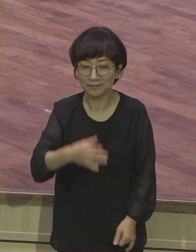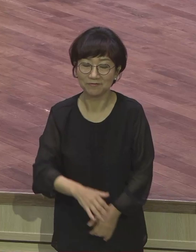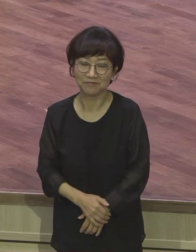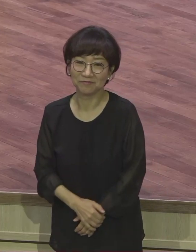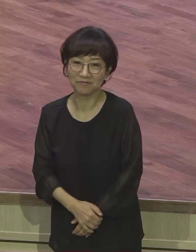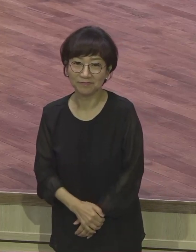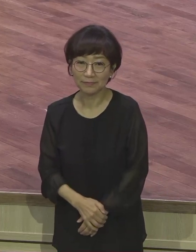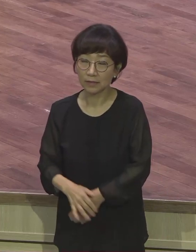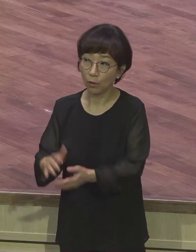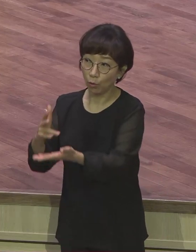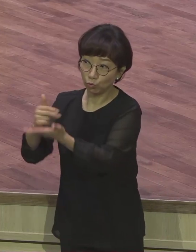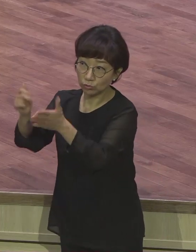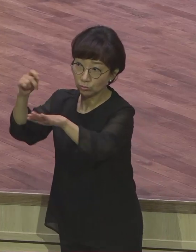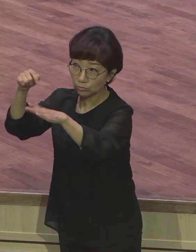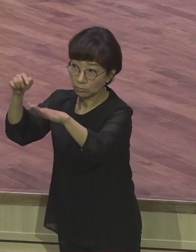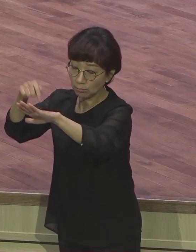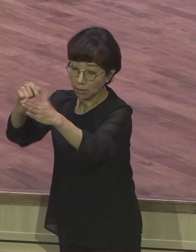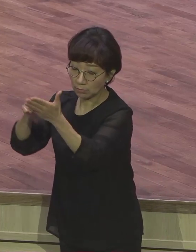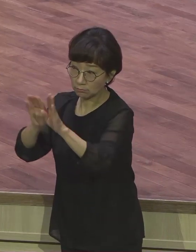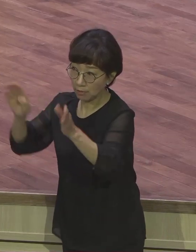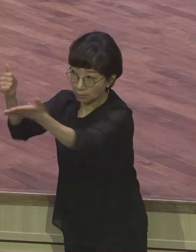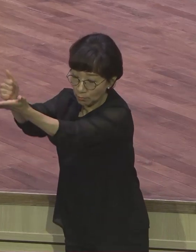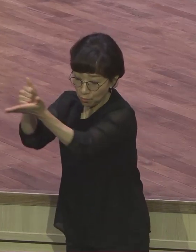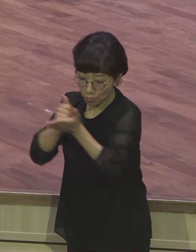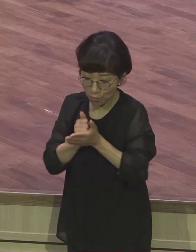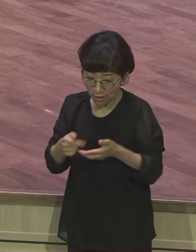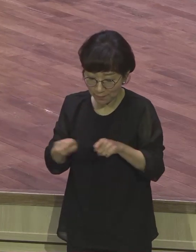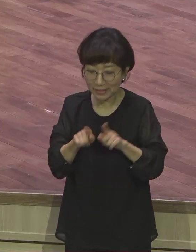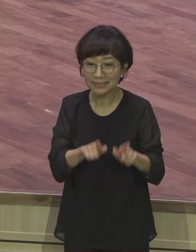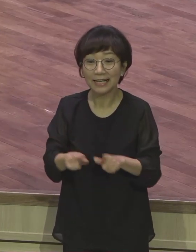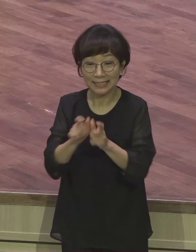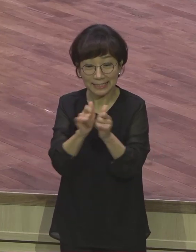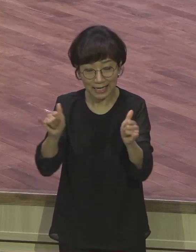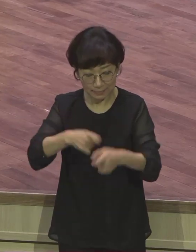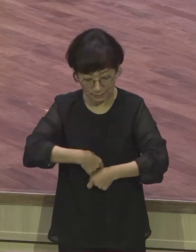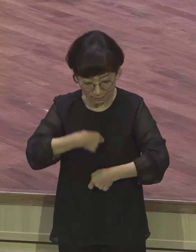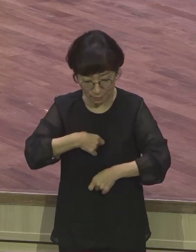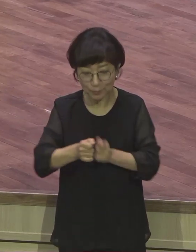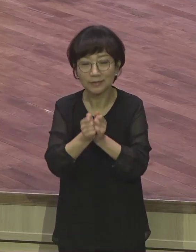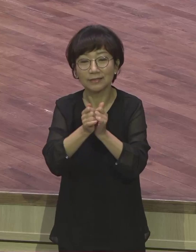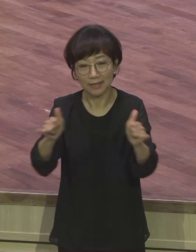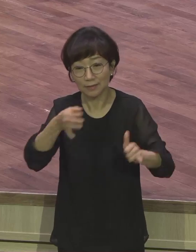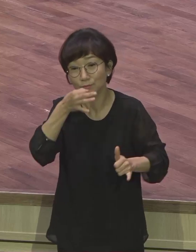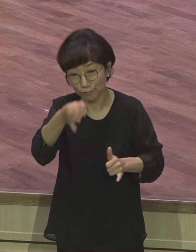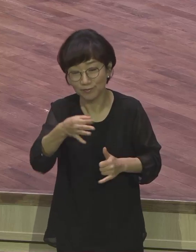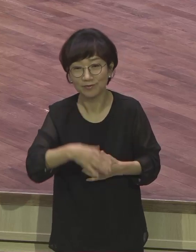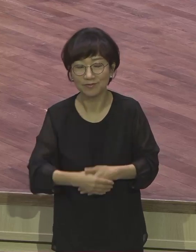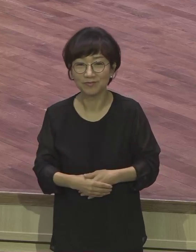주님을 모시고 사는 사람을 어렵은 사람이라. 어렵다. 그렇기 때문에